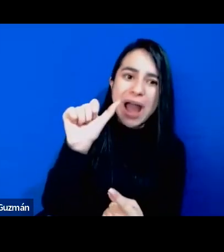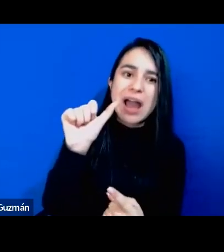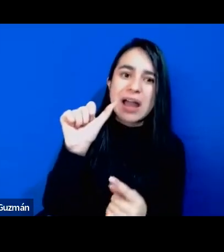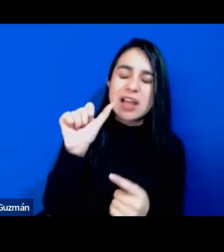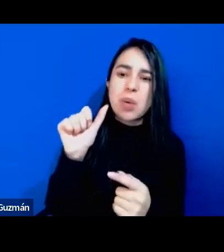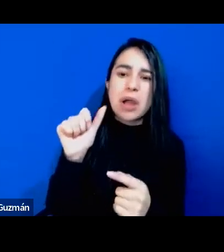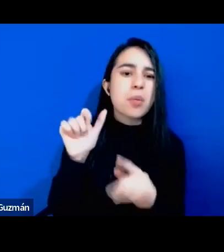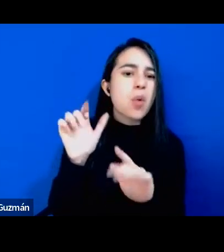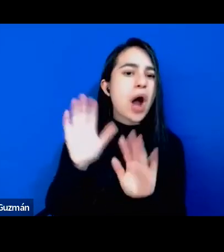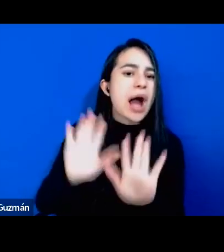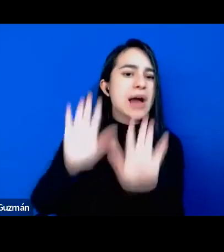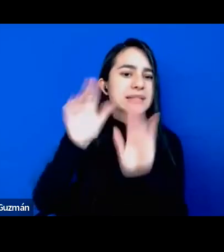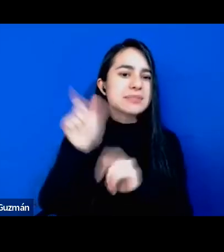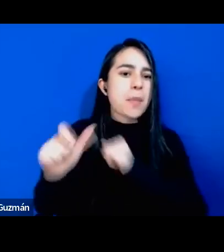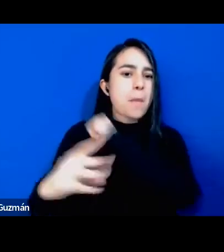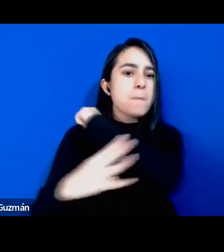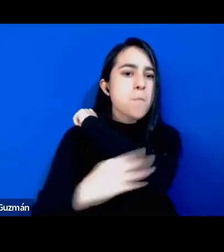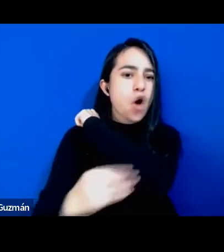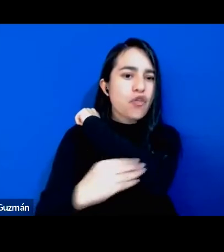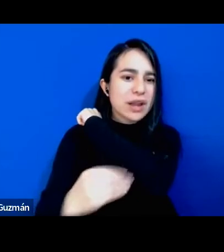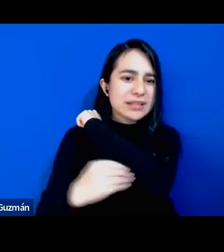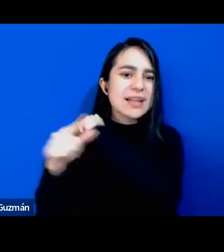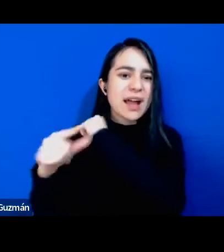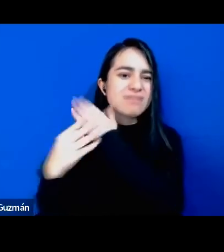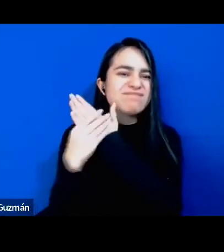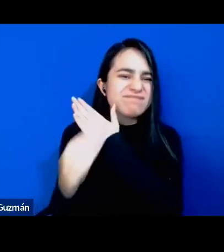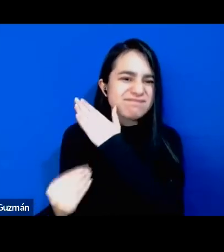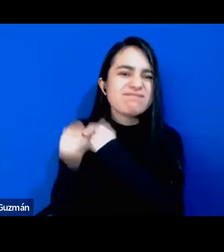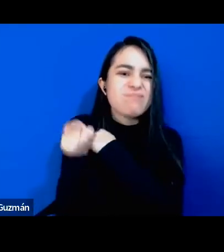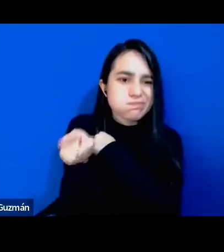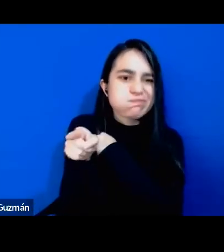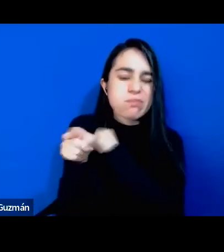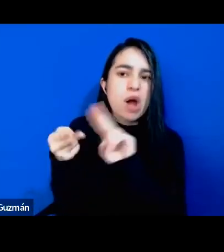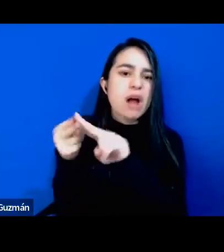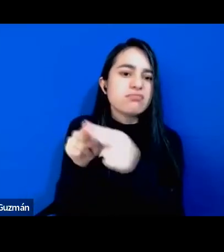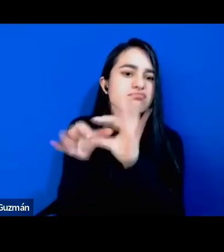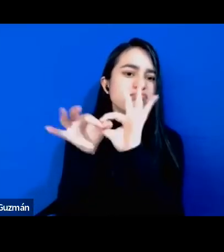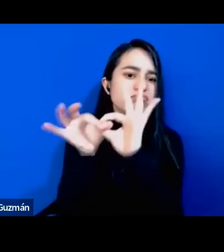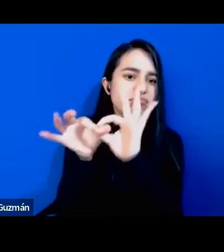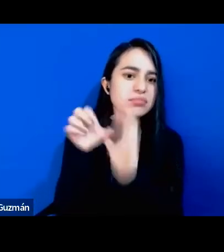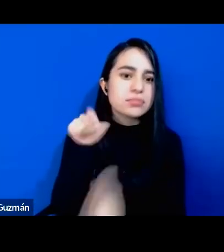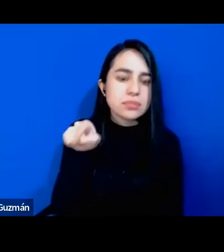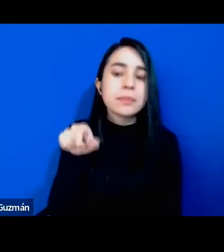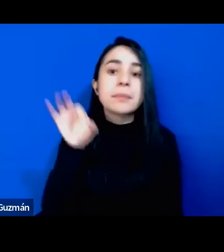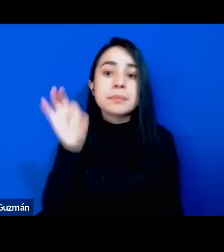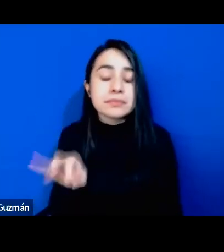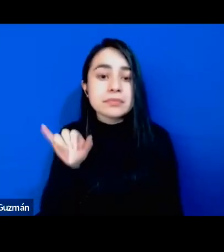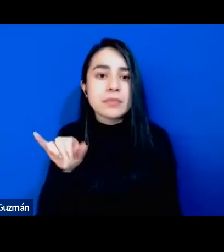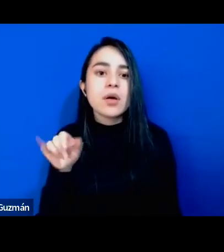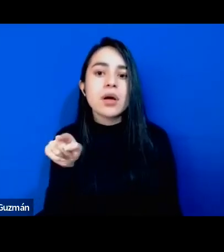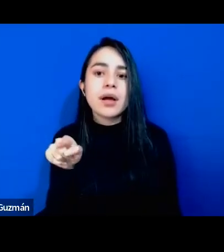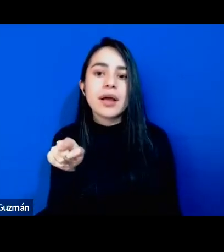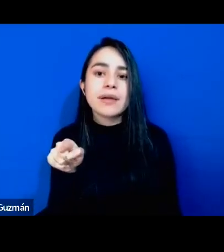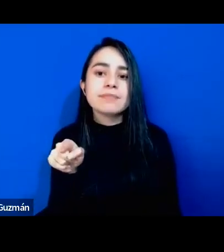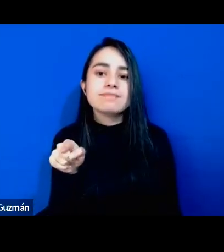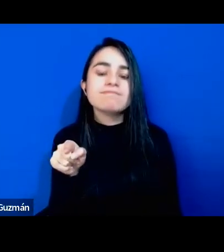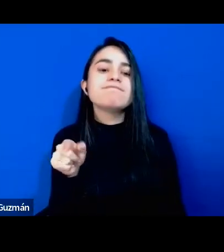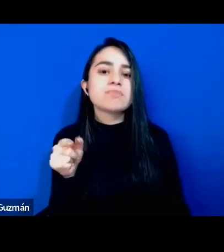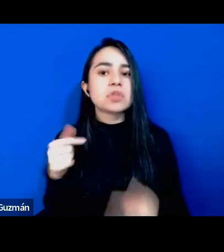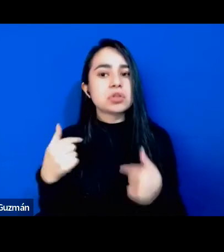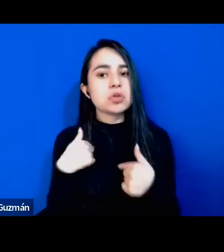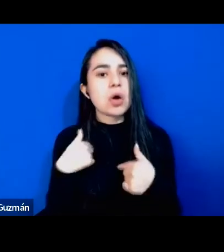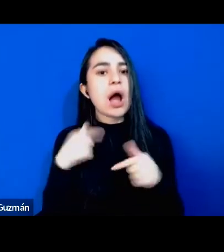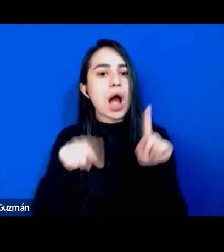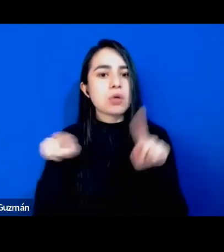muchas veces la pobreza extrema ¿no? entonces muchas veces por este lugar también he sido un poco